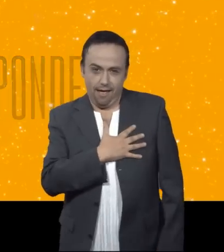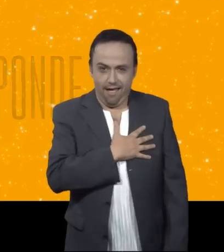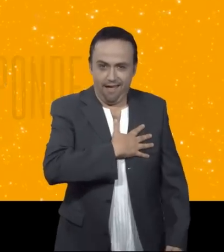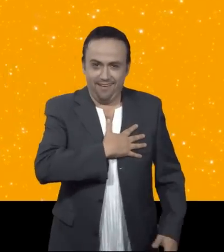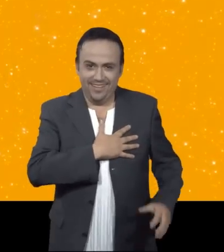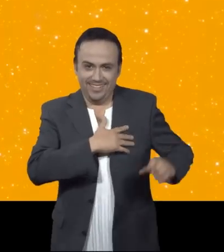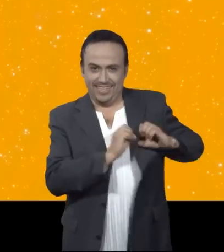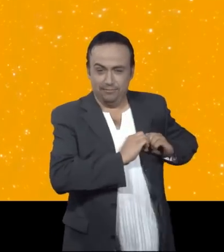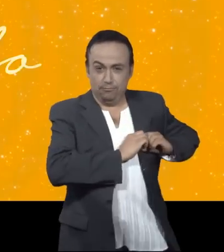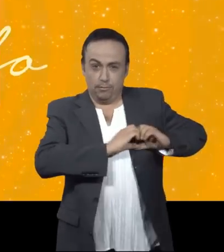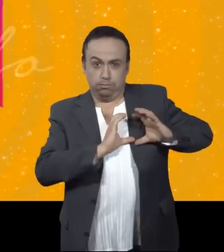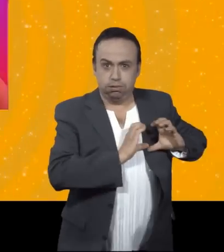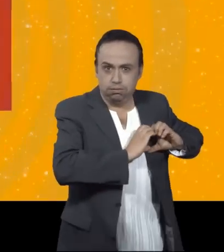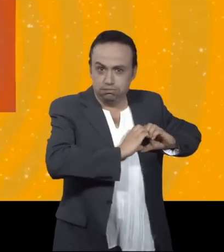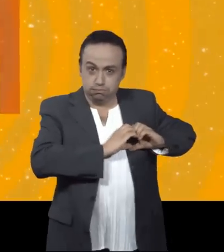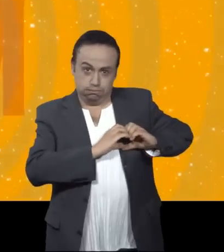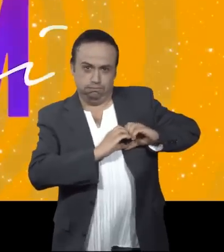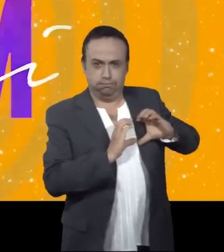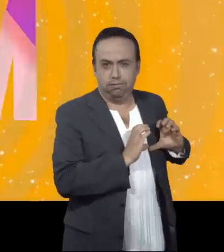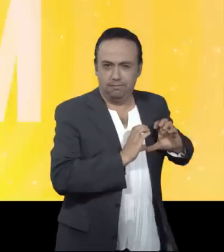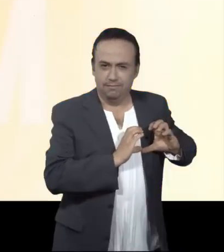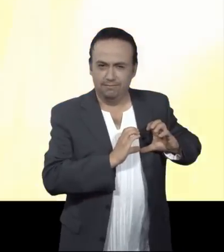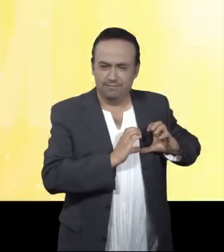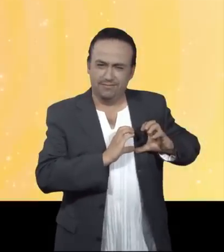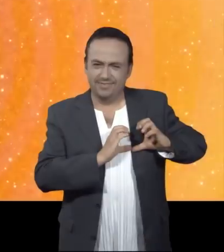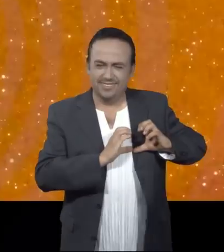Haciendo boom chiquibum